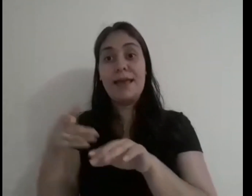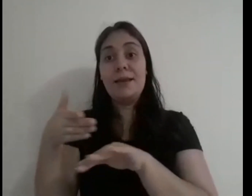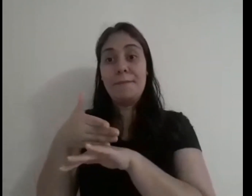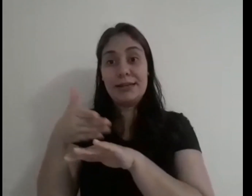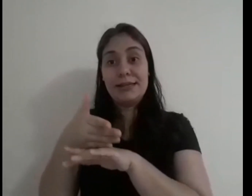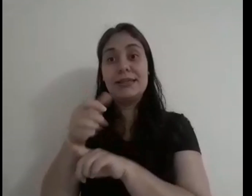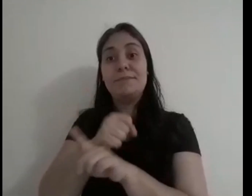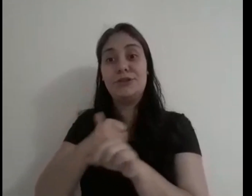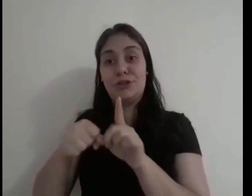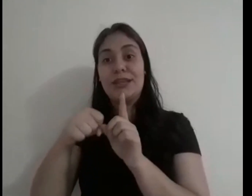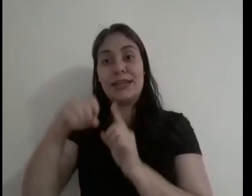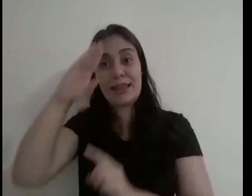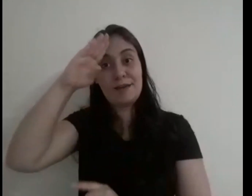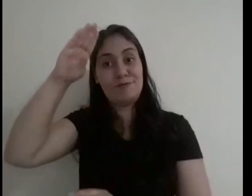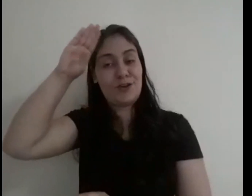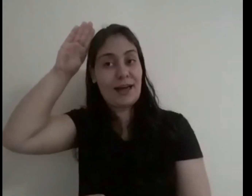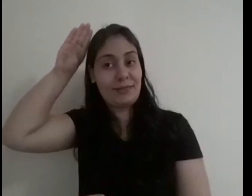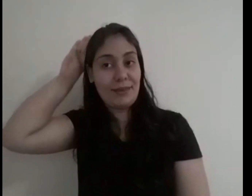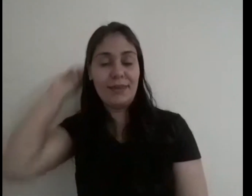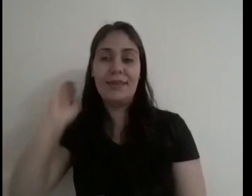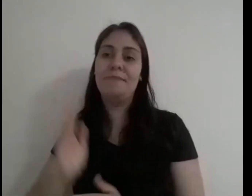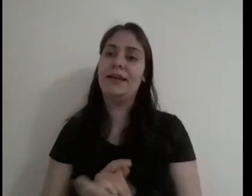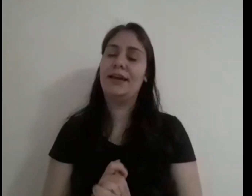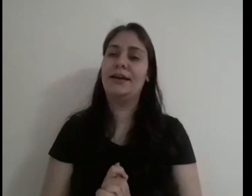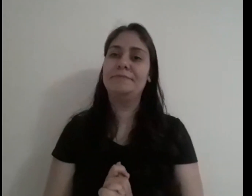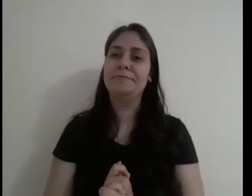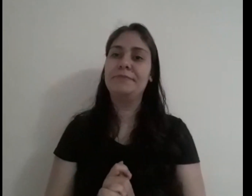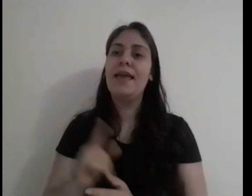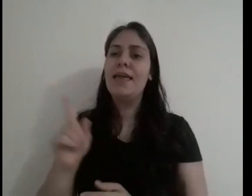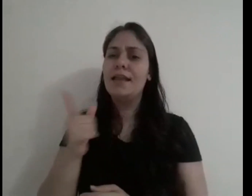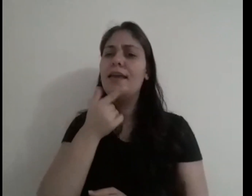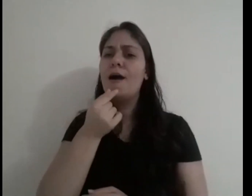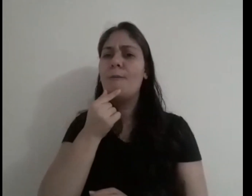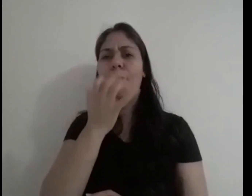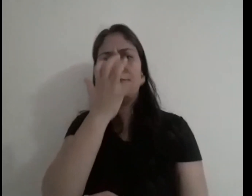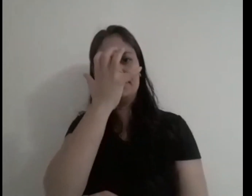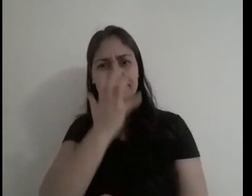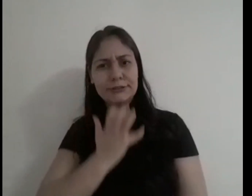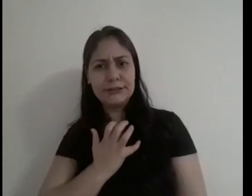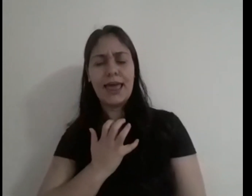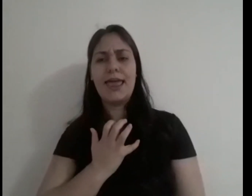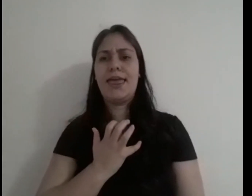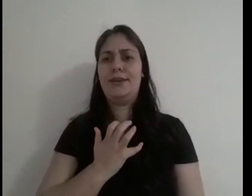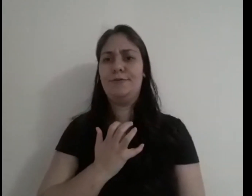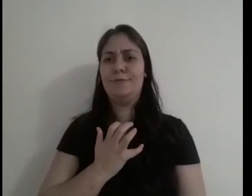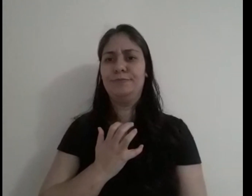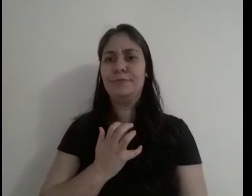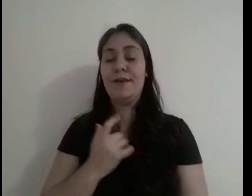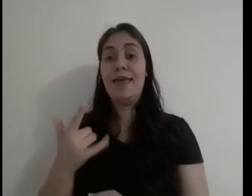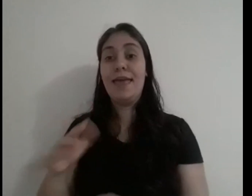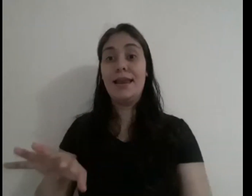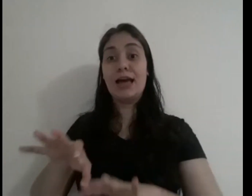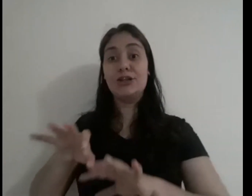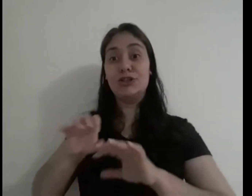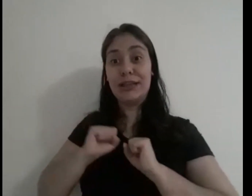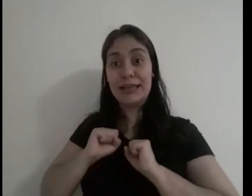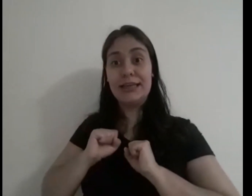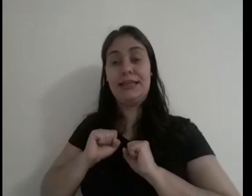participava da sociedade acadêmica. Era um homem sério e tinha